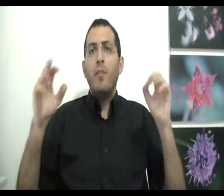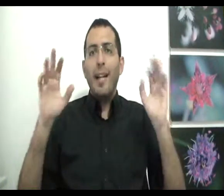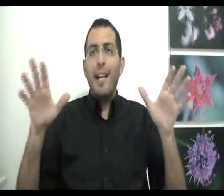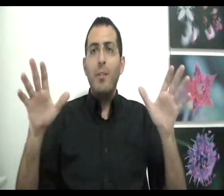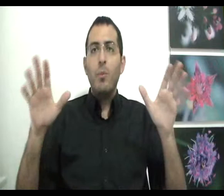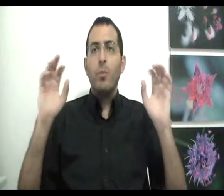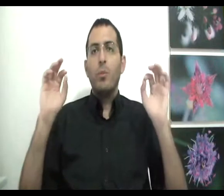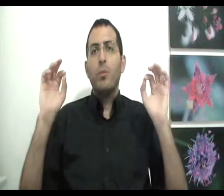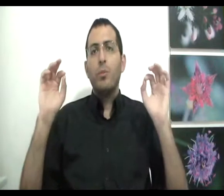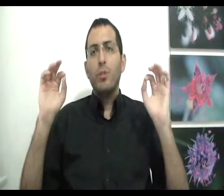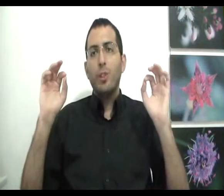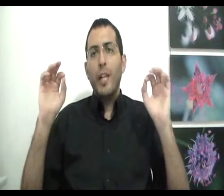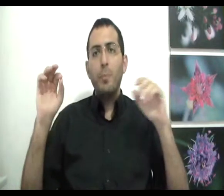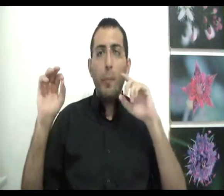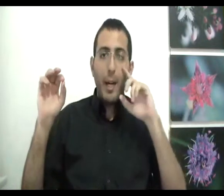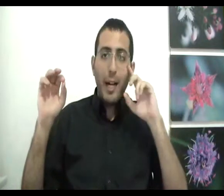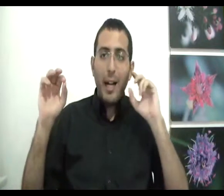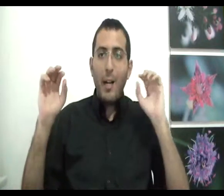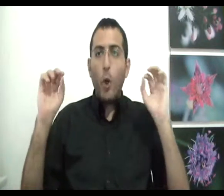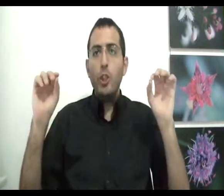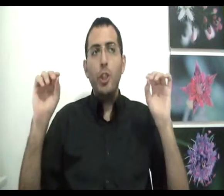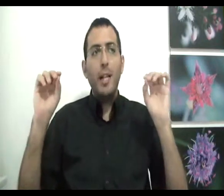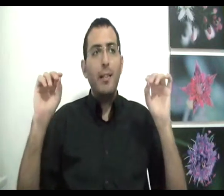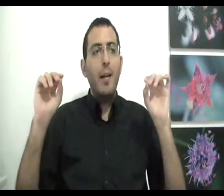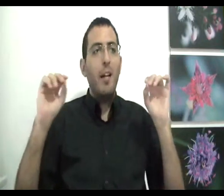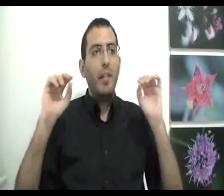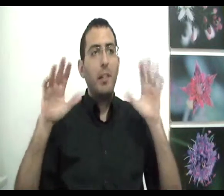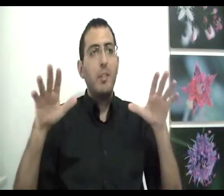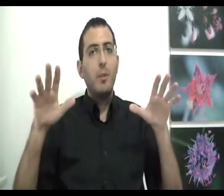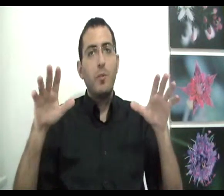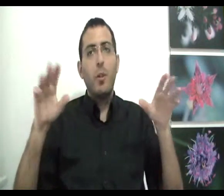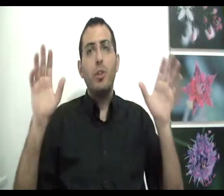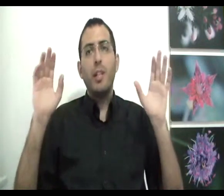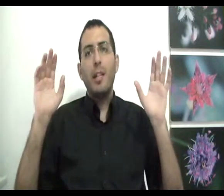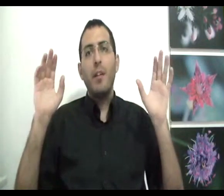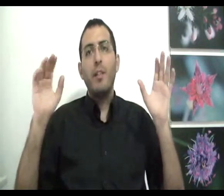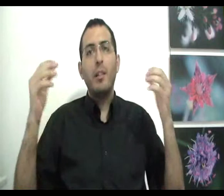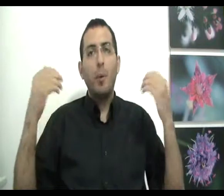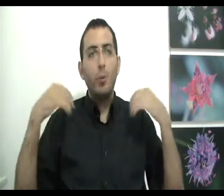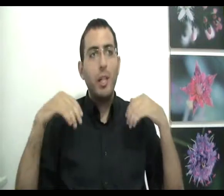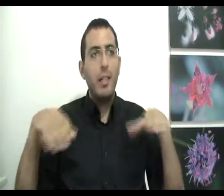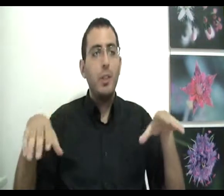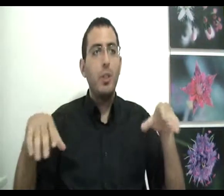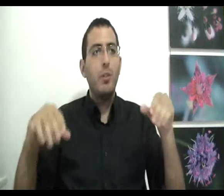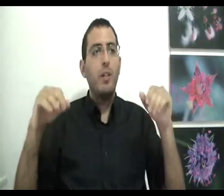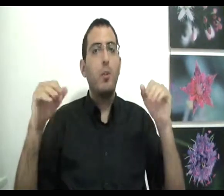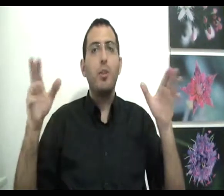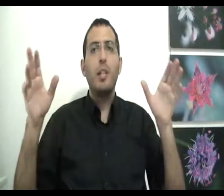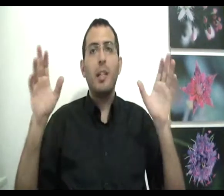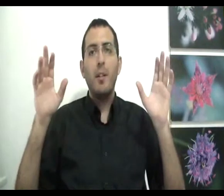והעניין הוא שיש פה הקושי של האדם להבין את המציאות והקושי של האדם להבין את המהות של העני שלו והקושי של האדם